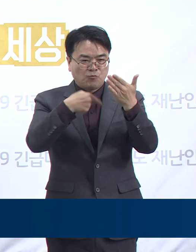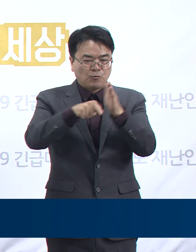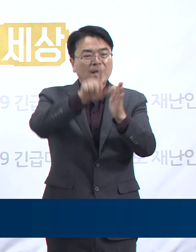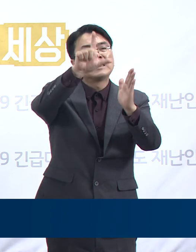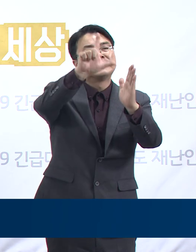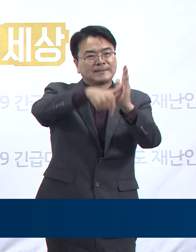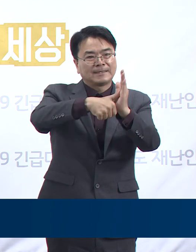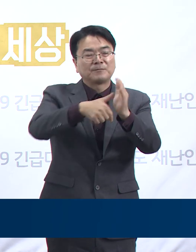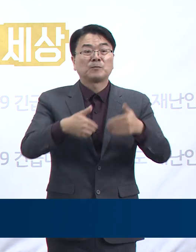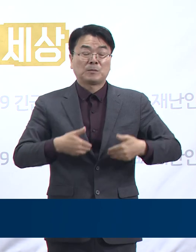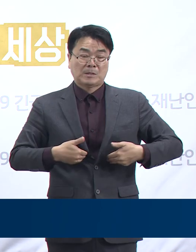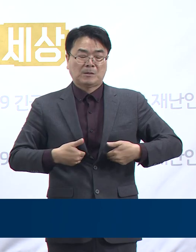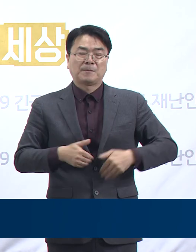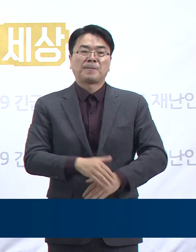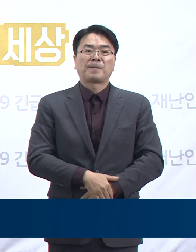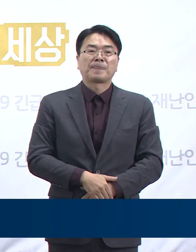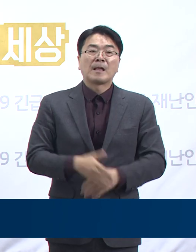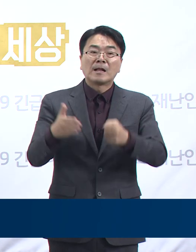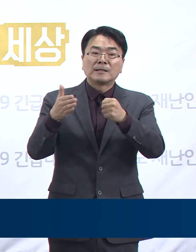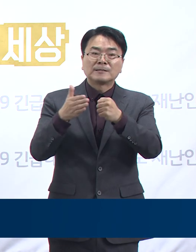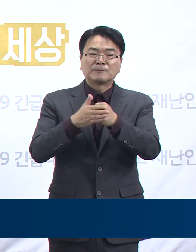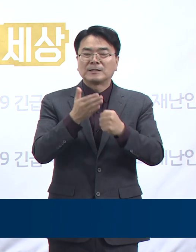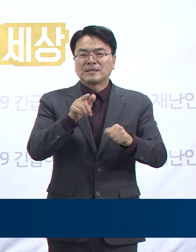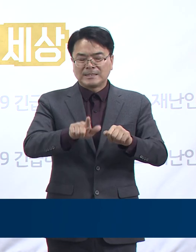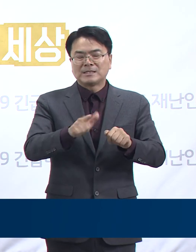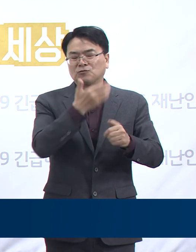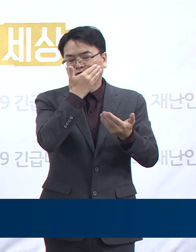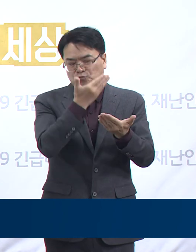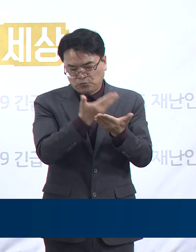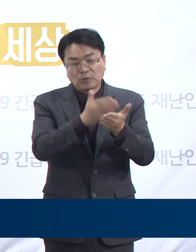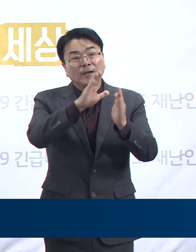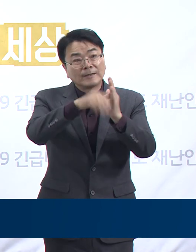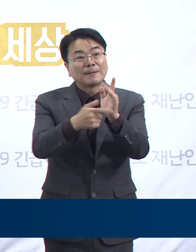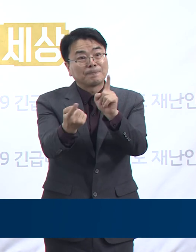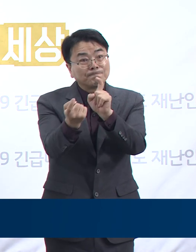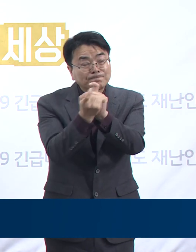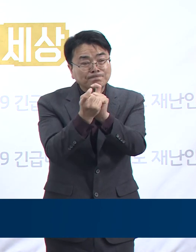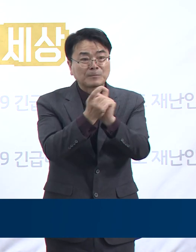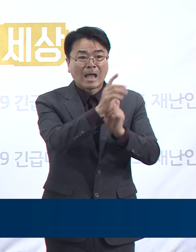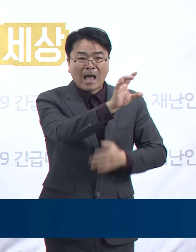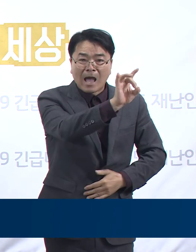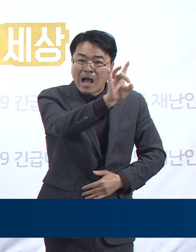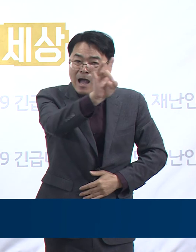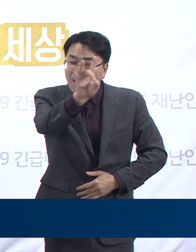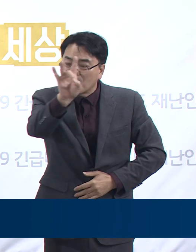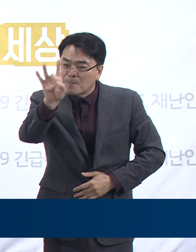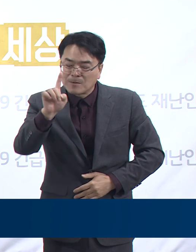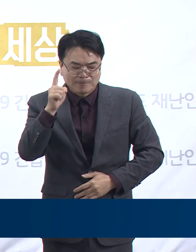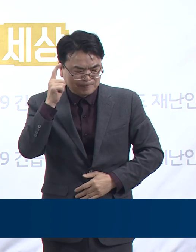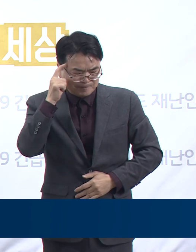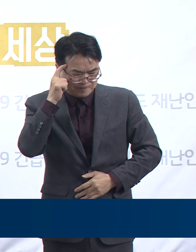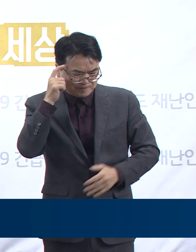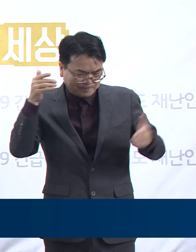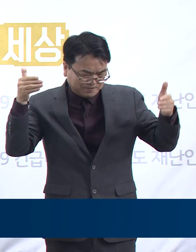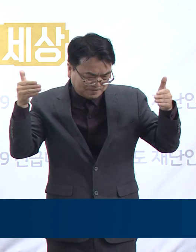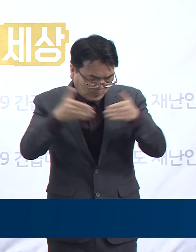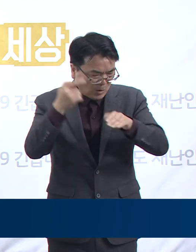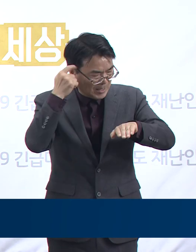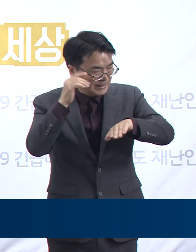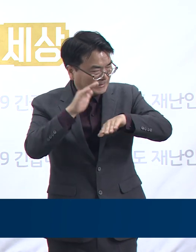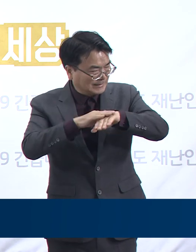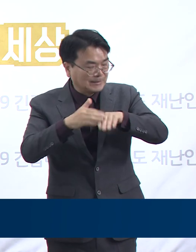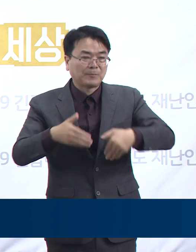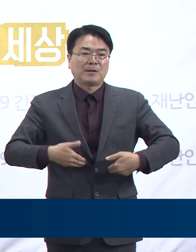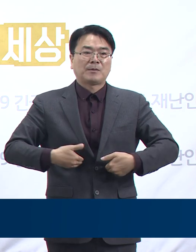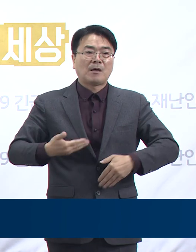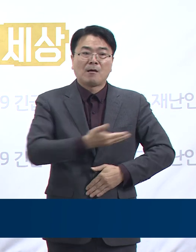우리에게 필요합니다. 그래서 역시 중요한 시기입니다. 한 사람 한 사람의 진심이 모여야 됩니다. 도민